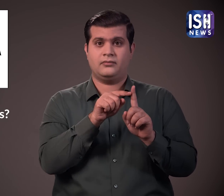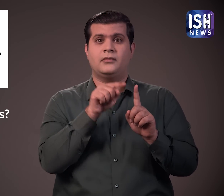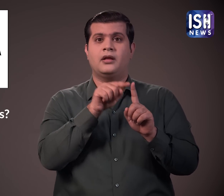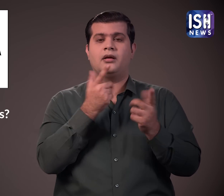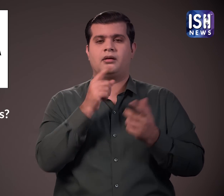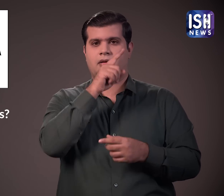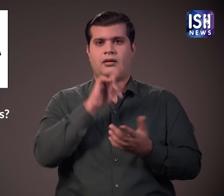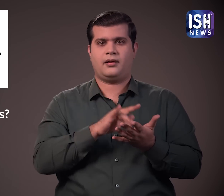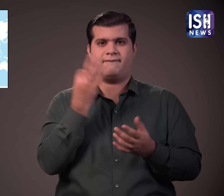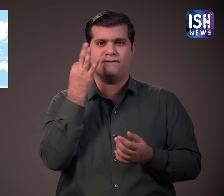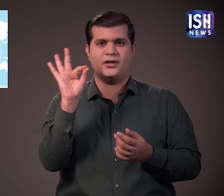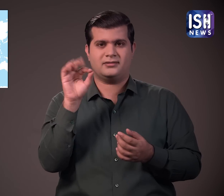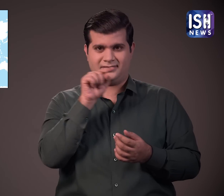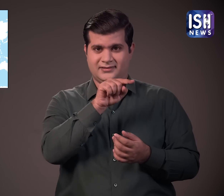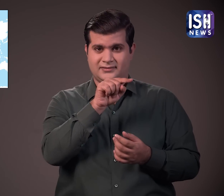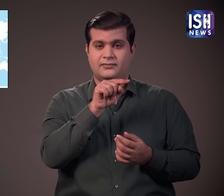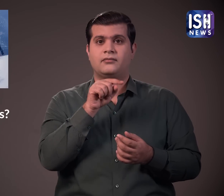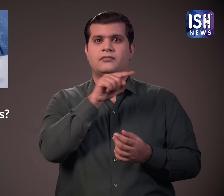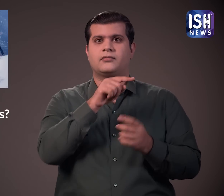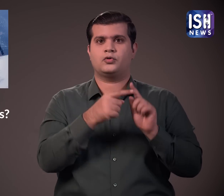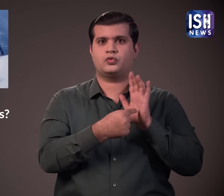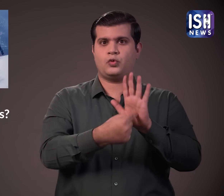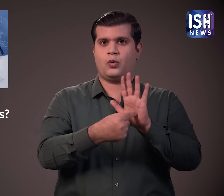बैग को फ्रांस में एक फैशन शो में लॉंच किया गया था